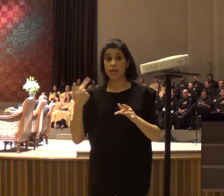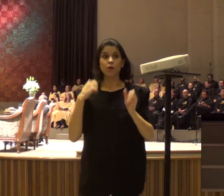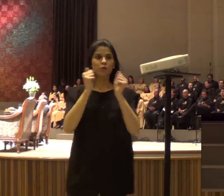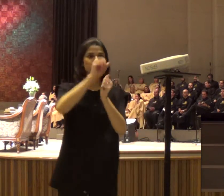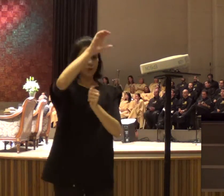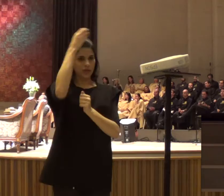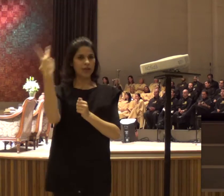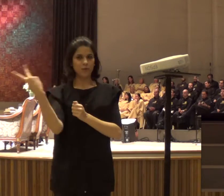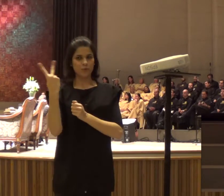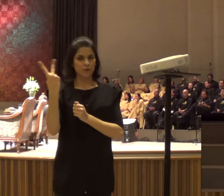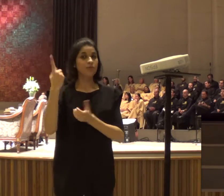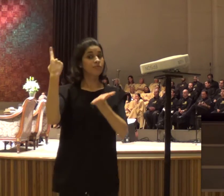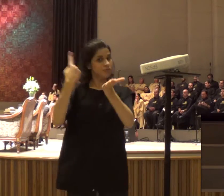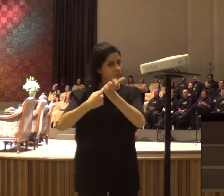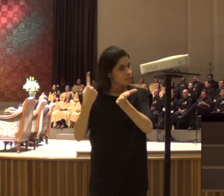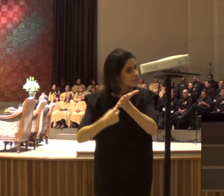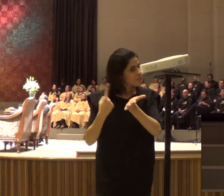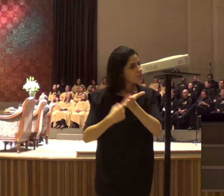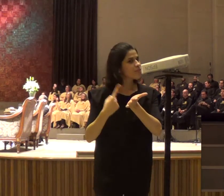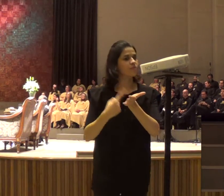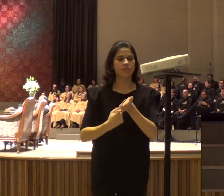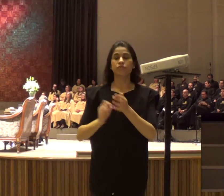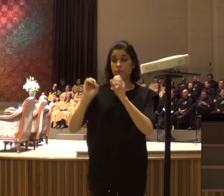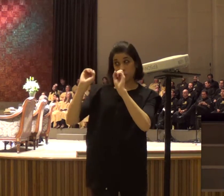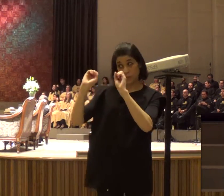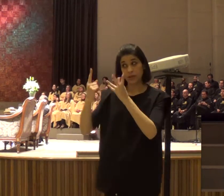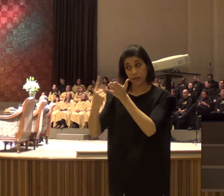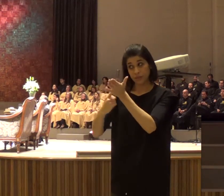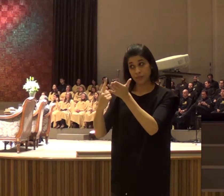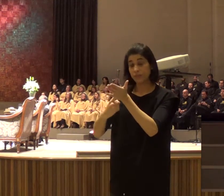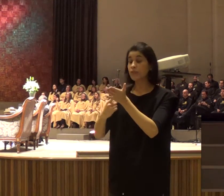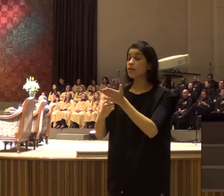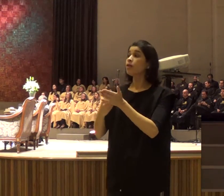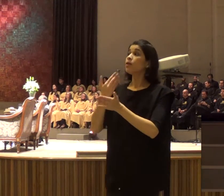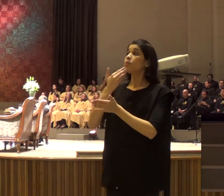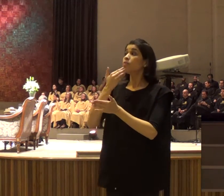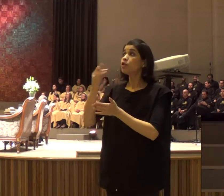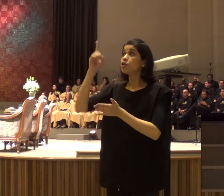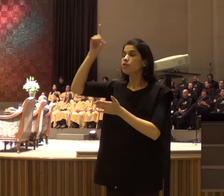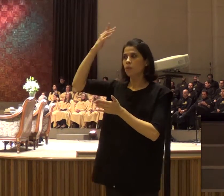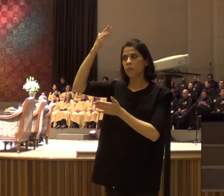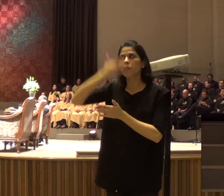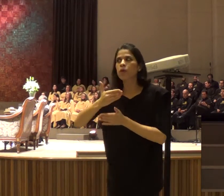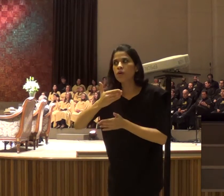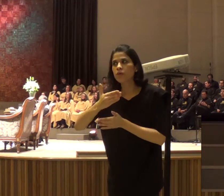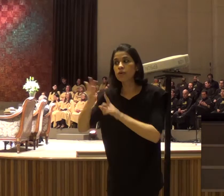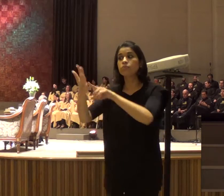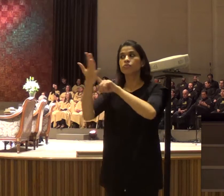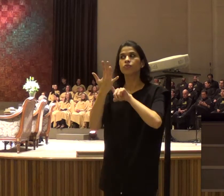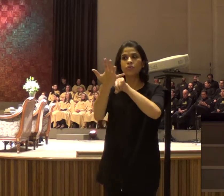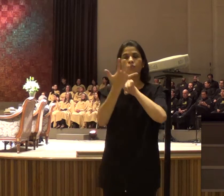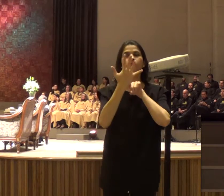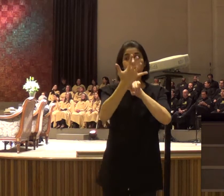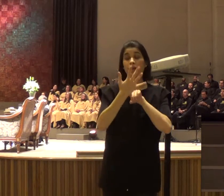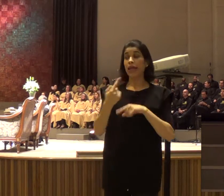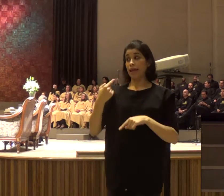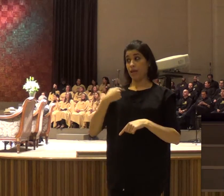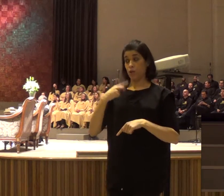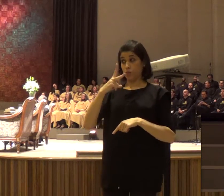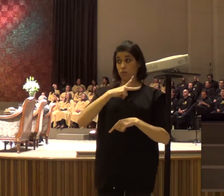assim, nós vamos pedir sinais a Deus, eu não vou falar para você, qual o meu sinal, e você não